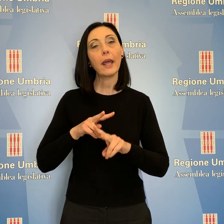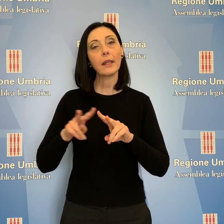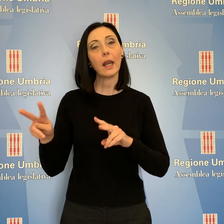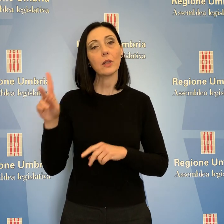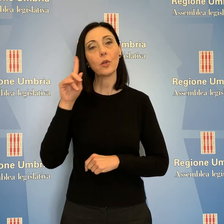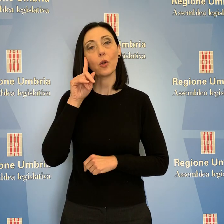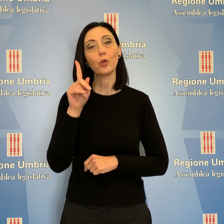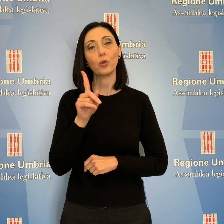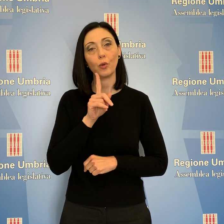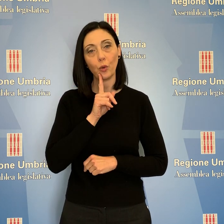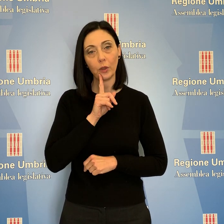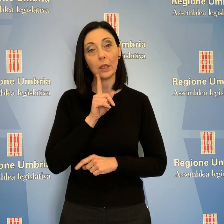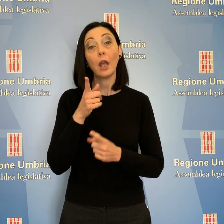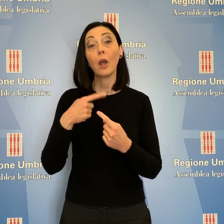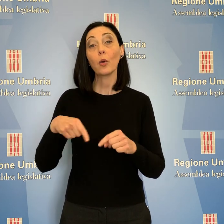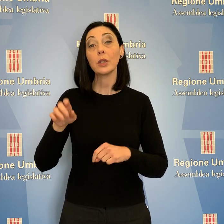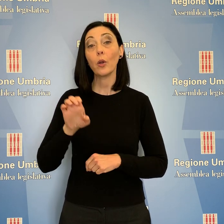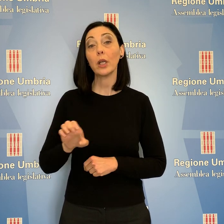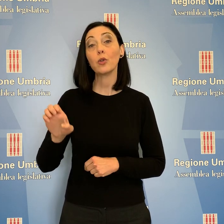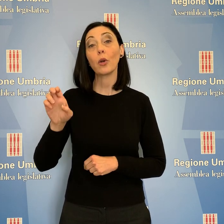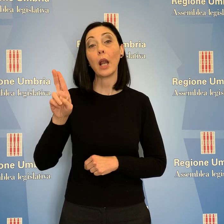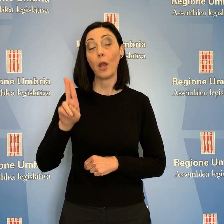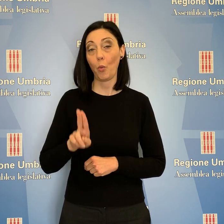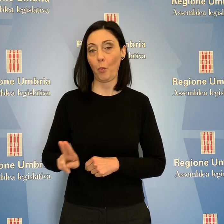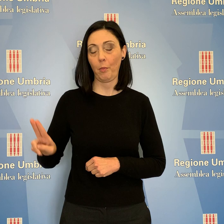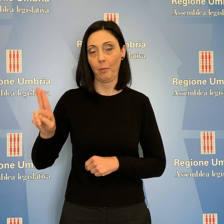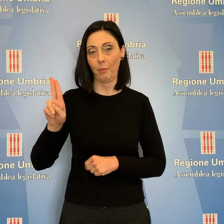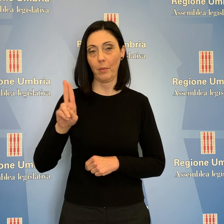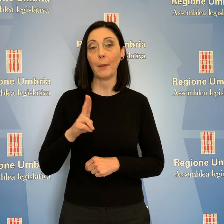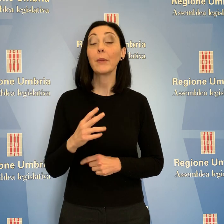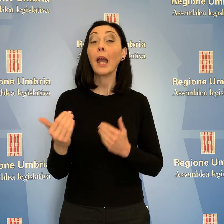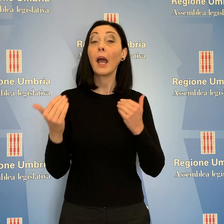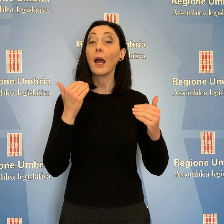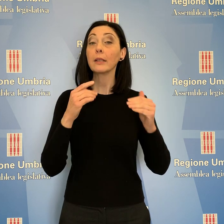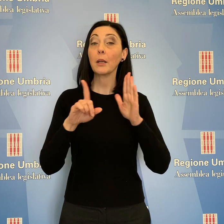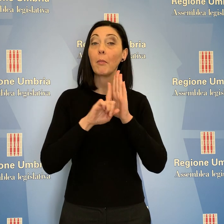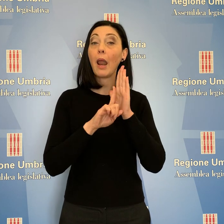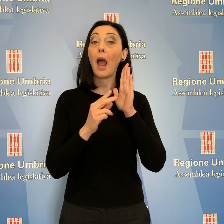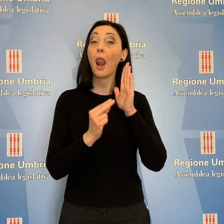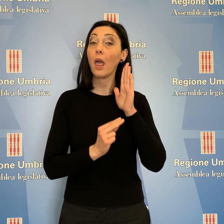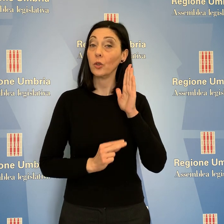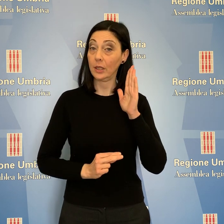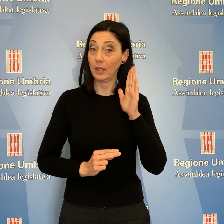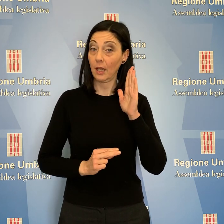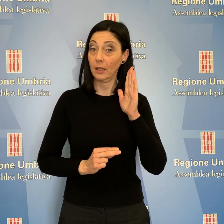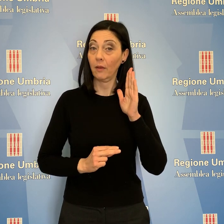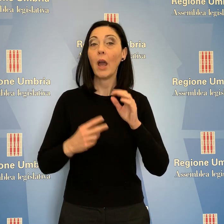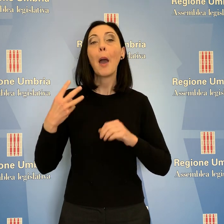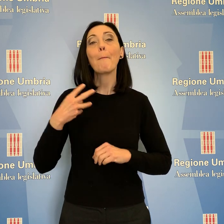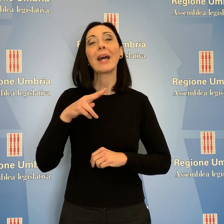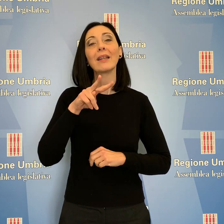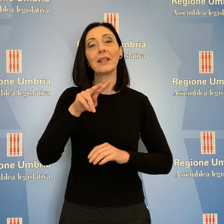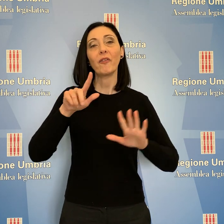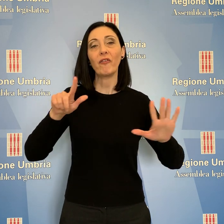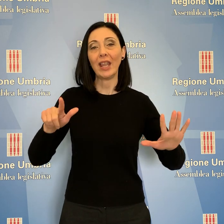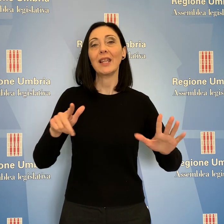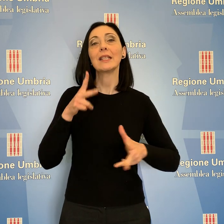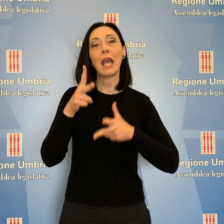e l'Ente Nazionale Sordi, Consiglio Regionale dell'Umbria. L'Assemblea Legislativa si è riunita martedì 27 aprile nella